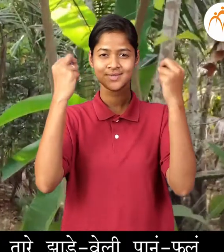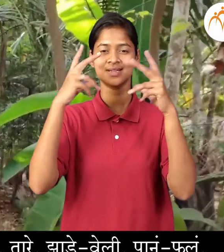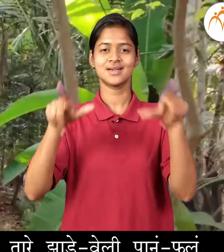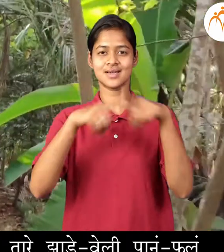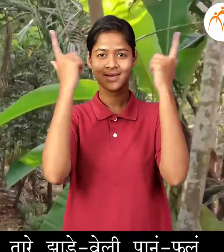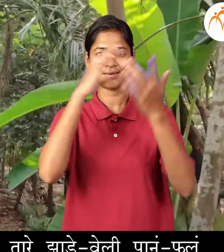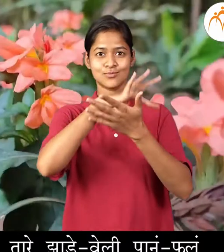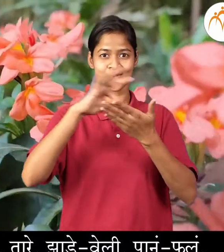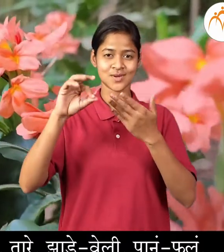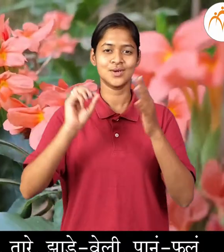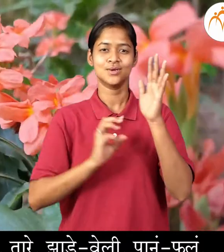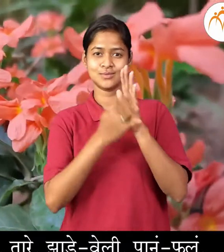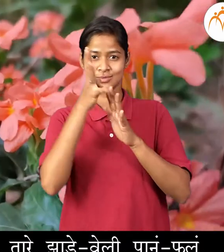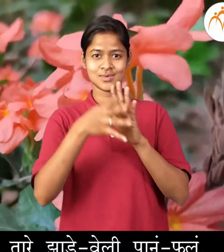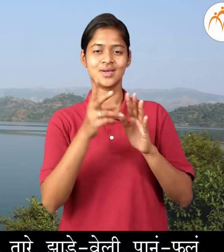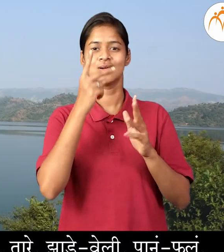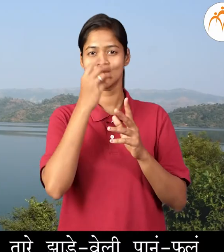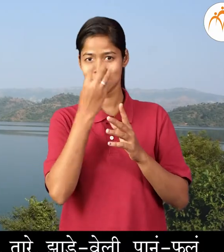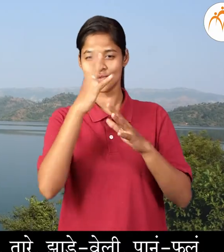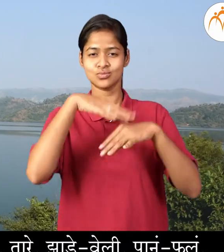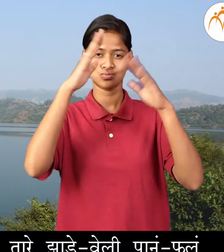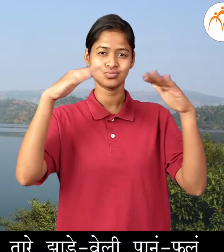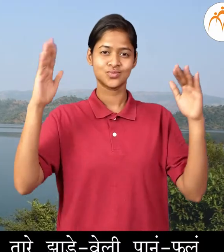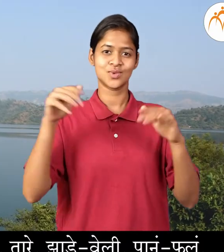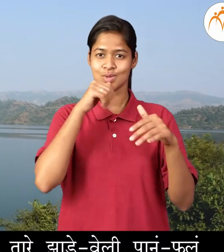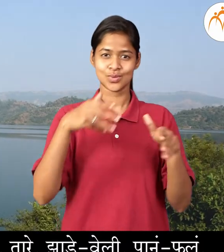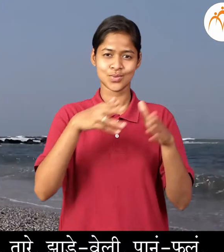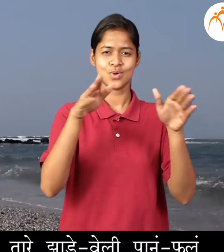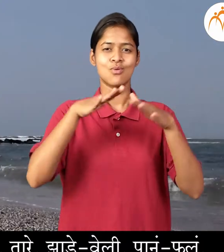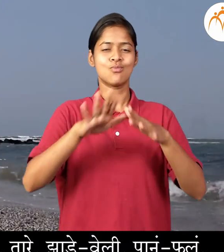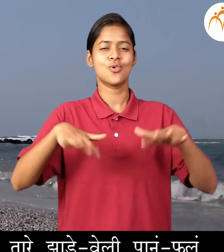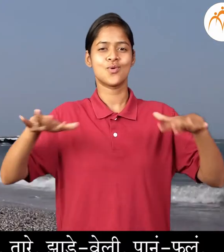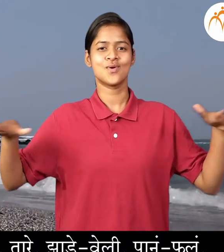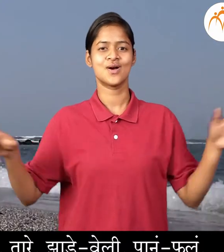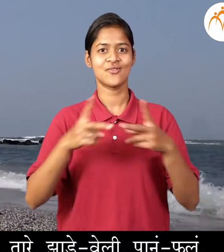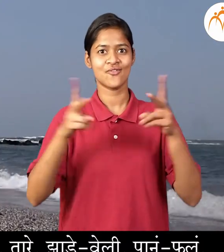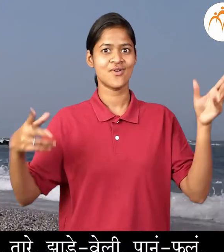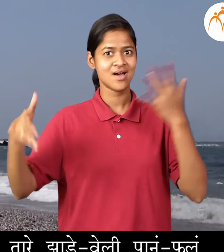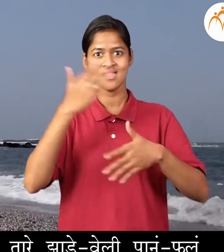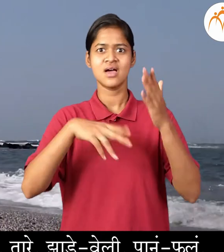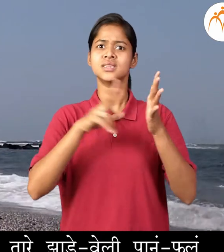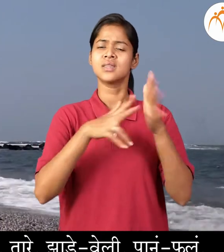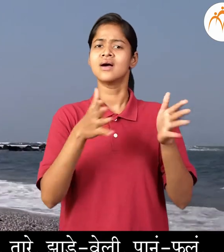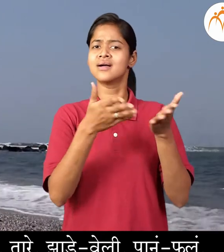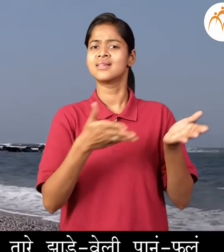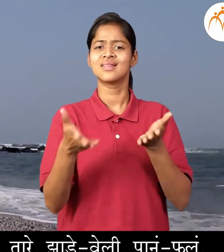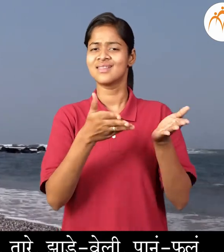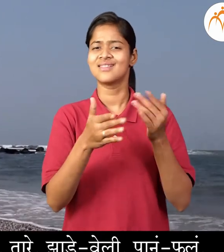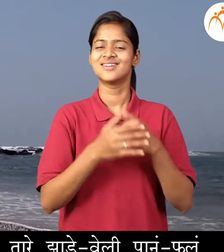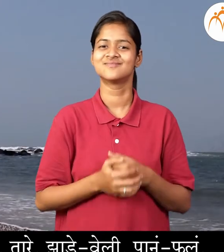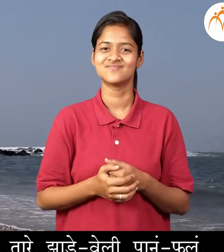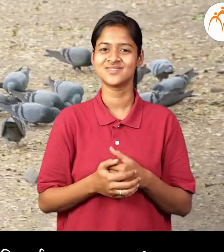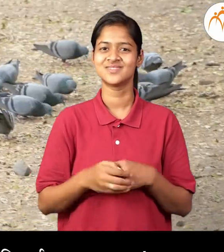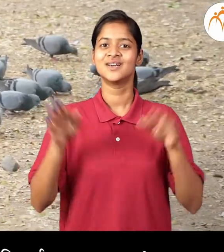ज्हाडे, वेली, पान, फुल, डोंगर, नदी, समुद्र, हे सगले निसरगातील घटक,